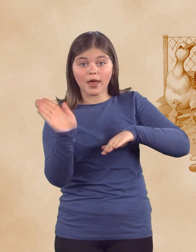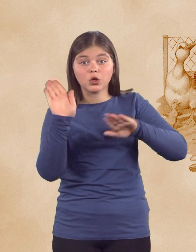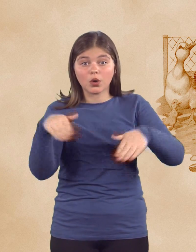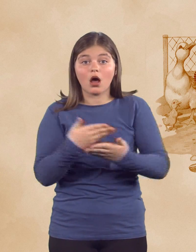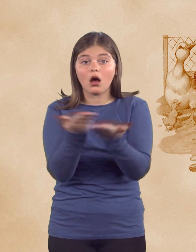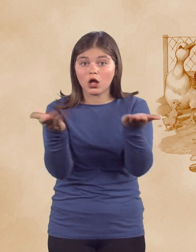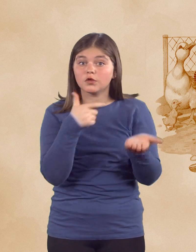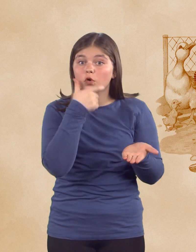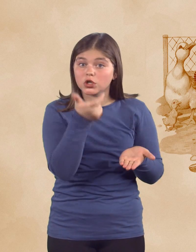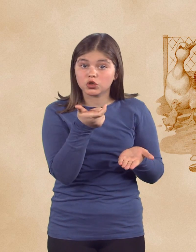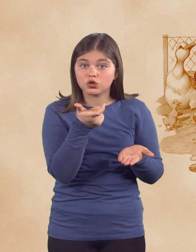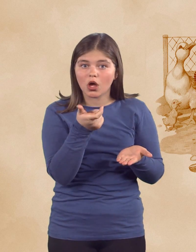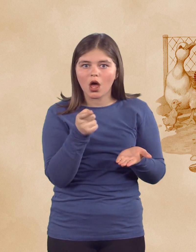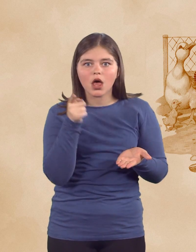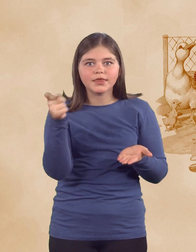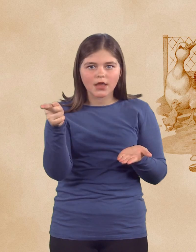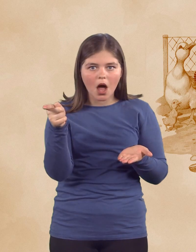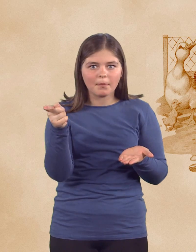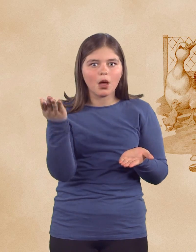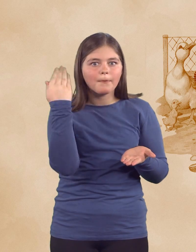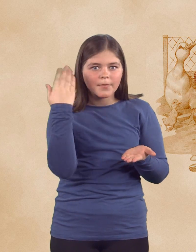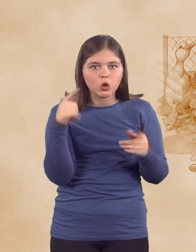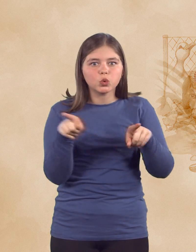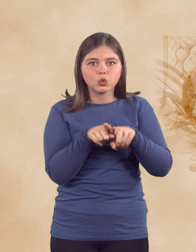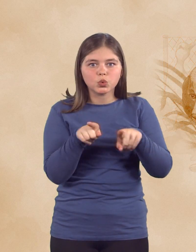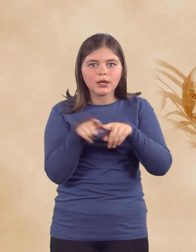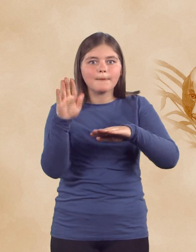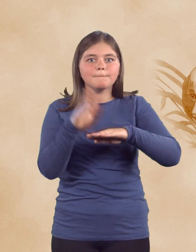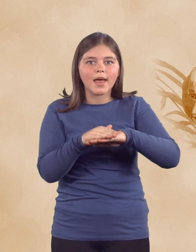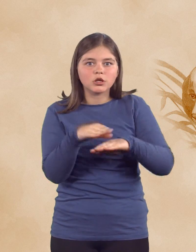Pobegnil je na dvorišče, tam pa ga je preganjal še pes.